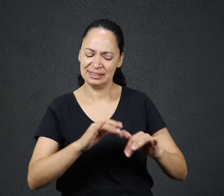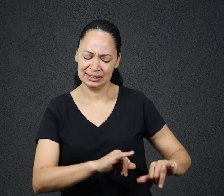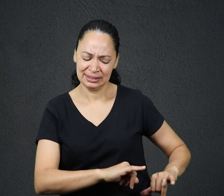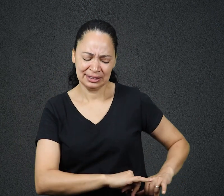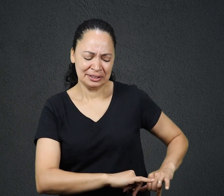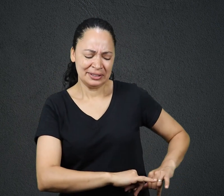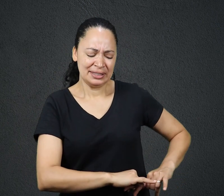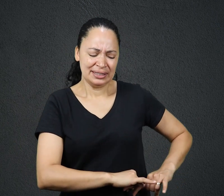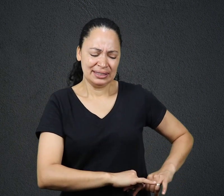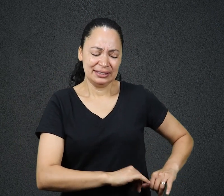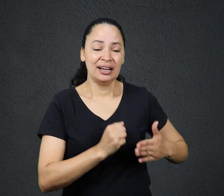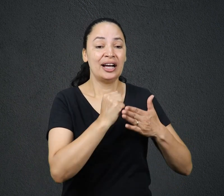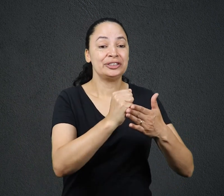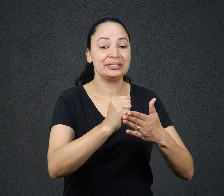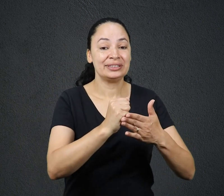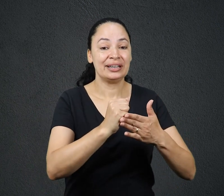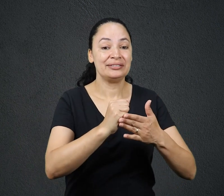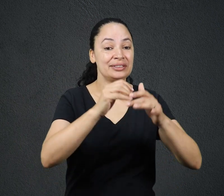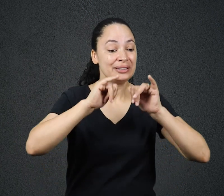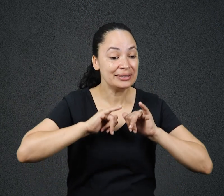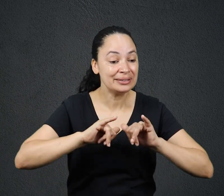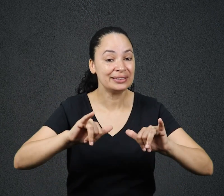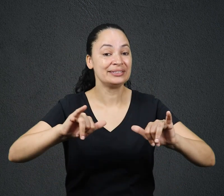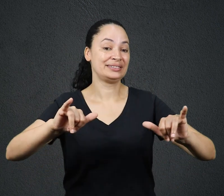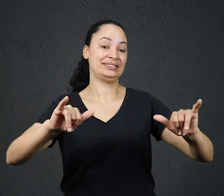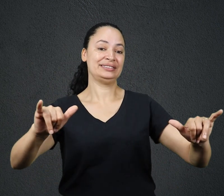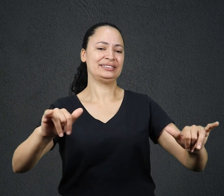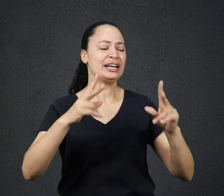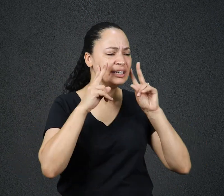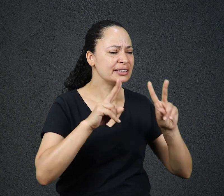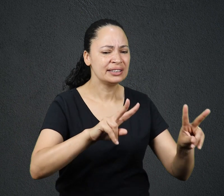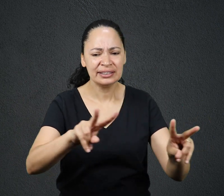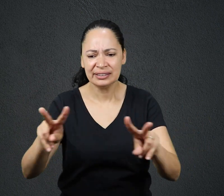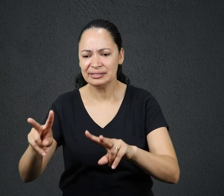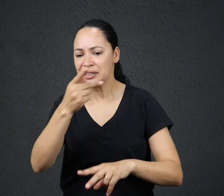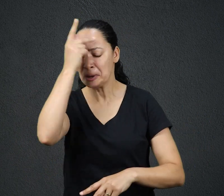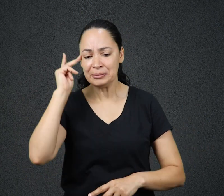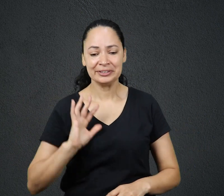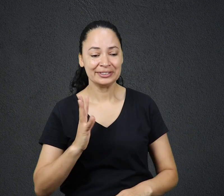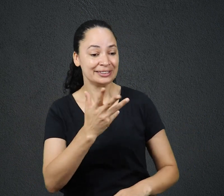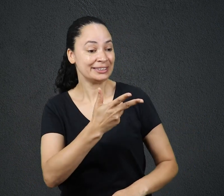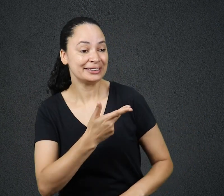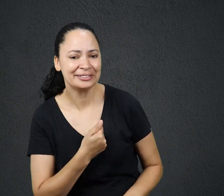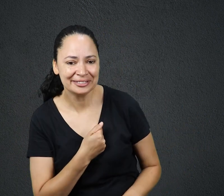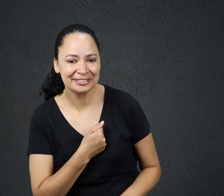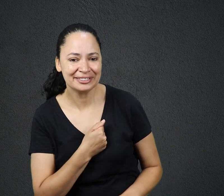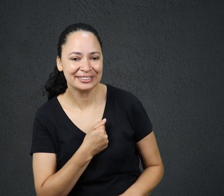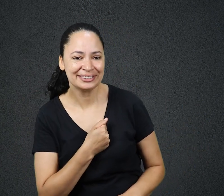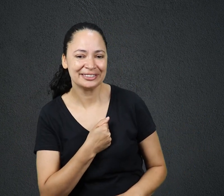a expansão do Evangelho E ele considerava ver pessoas sendo salvas por seu intermédio como um grande ganho nesta